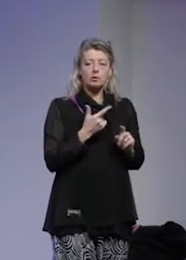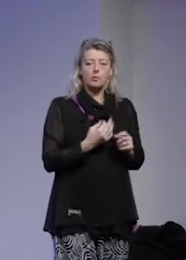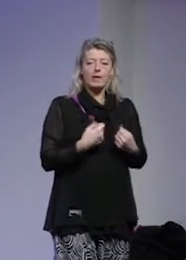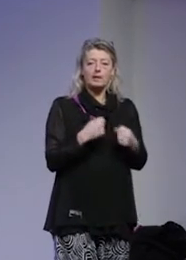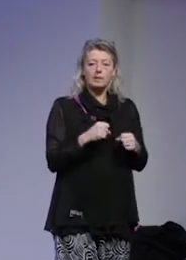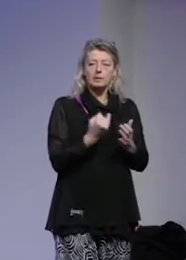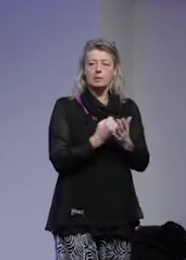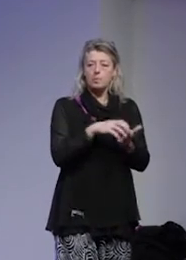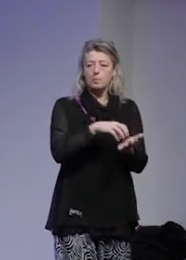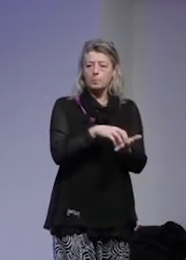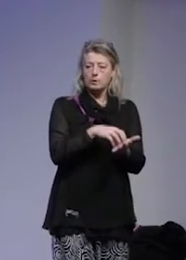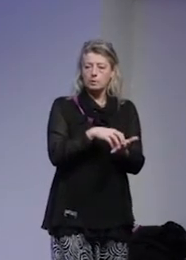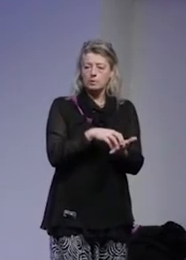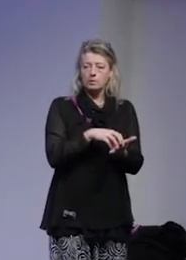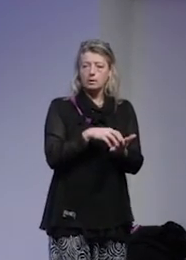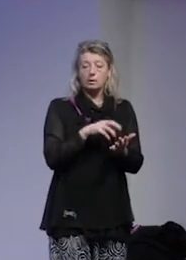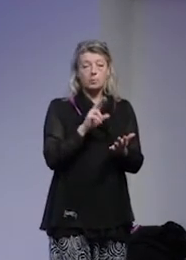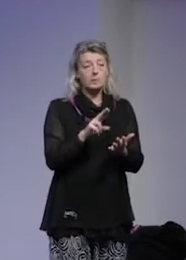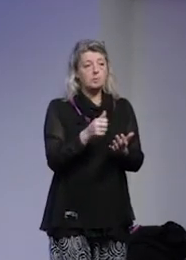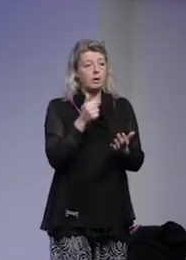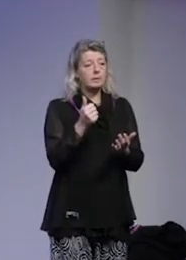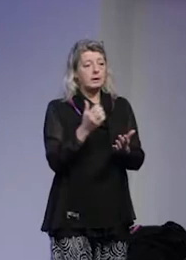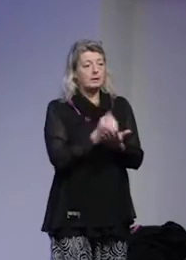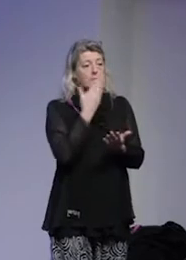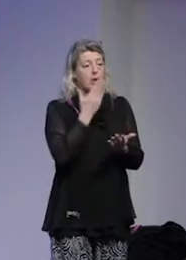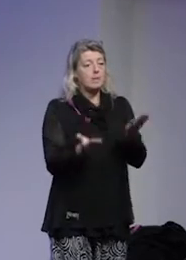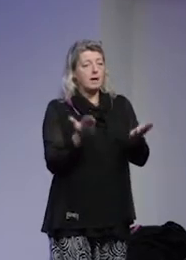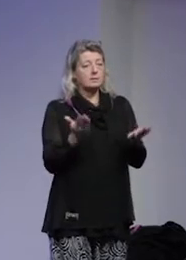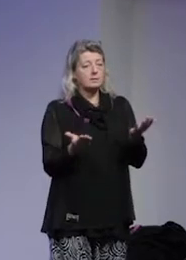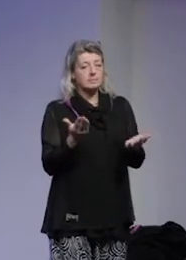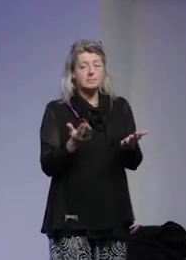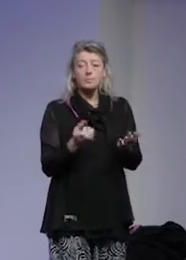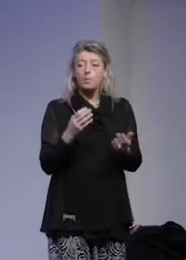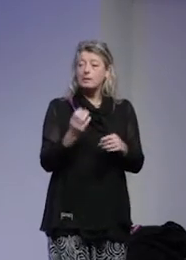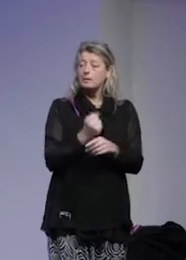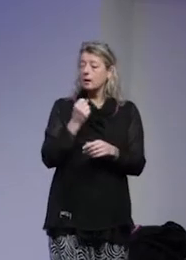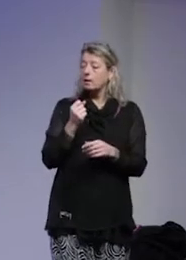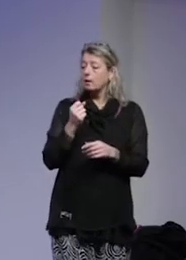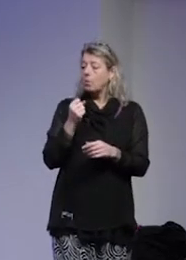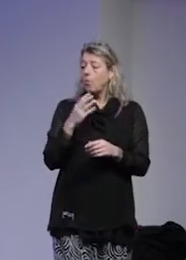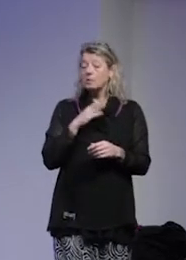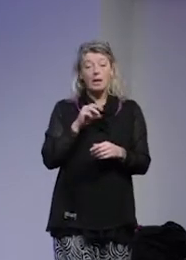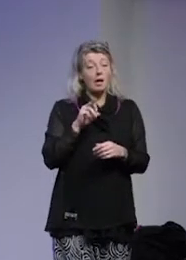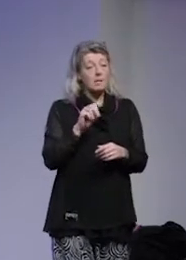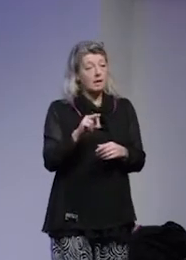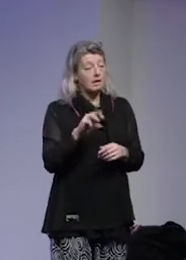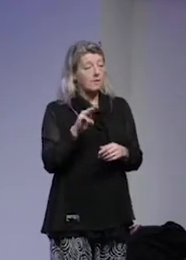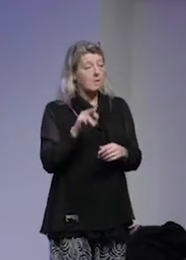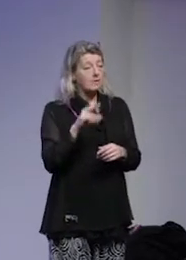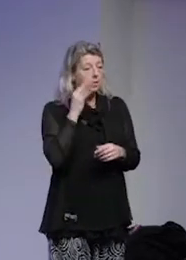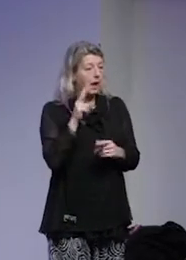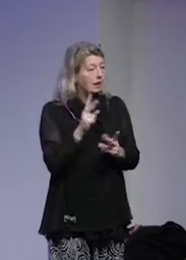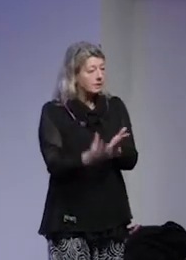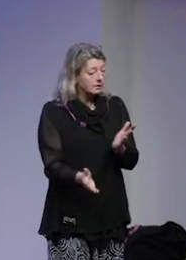i kommunerna och det behöver ju då givetvis balanseras. Om man tittar på huruvida detta är en MR-fråga eller inte,